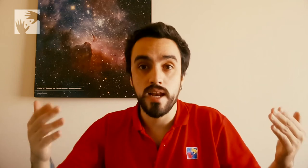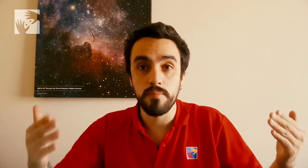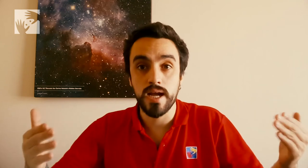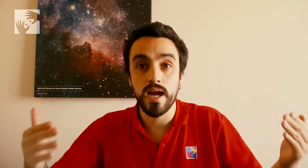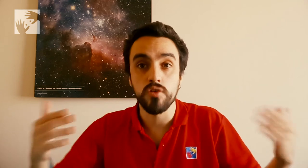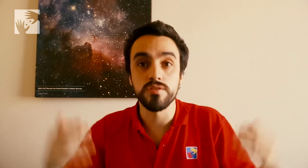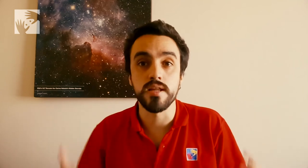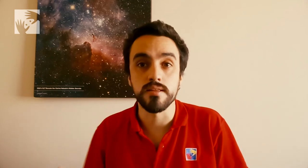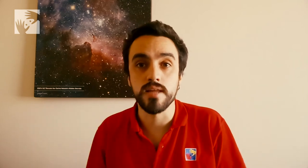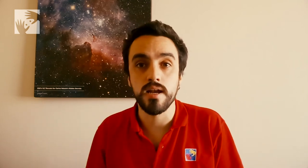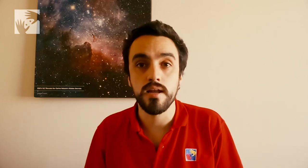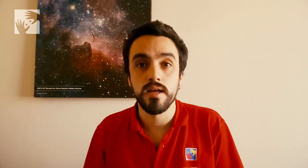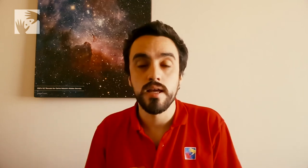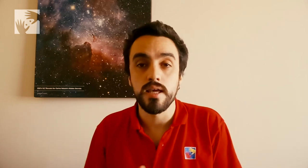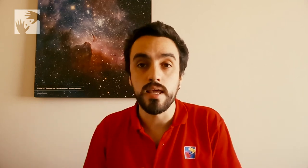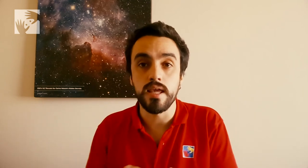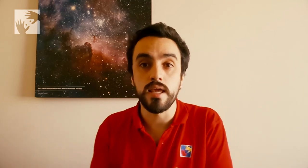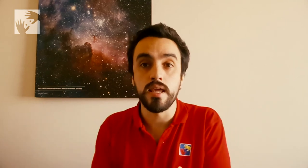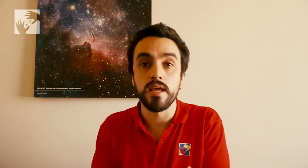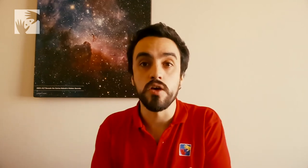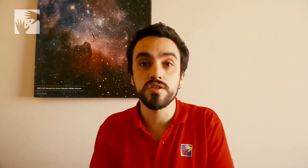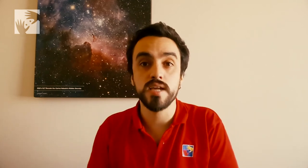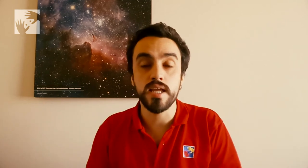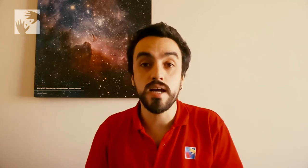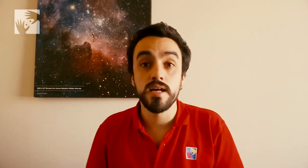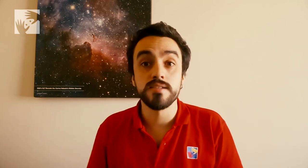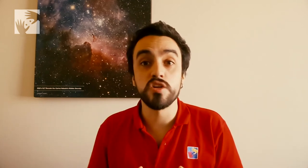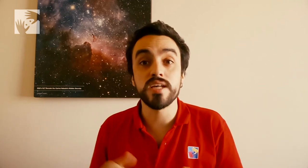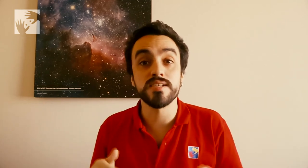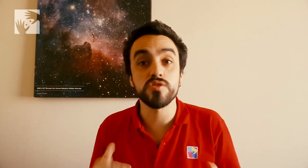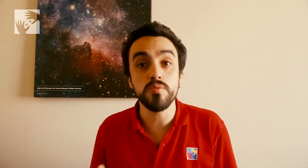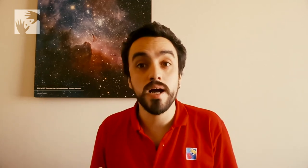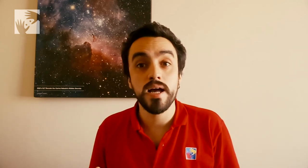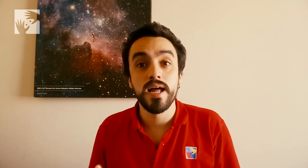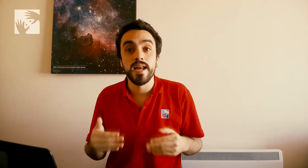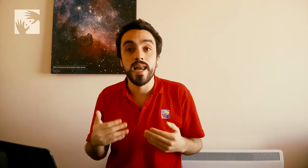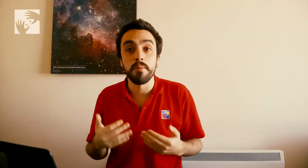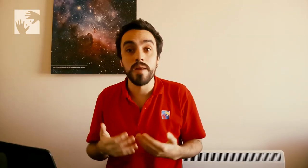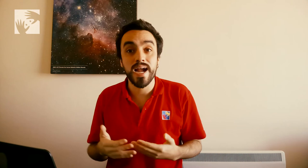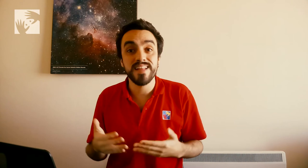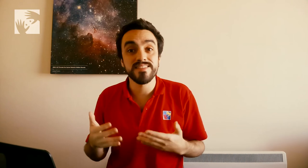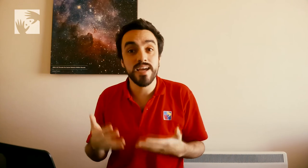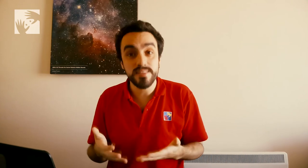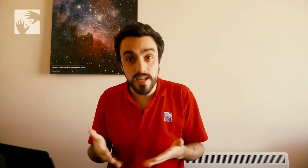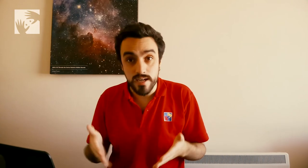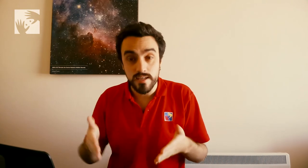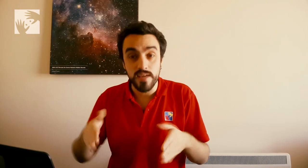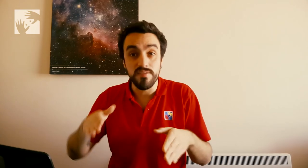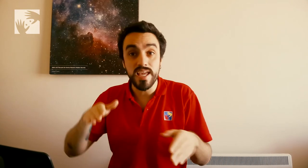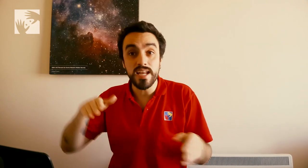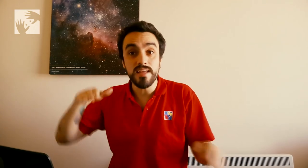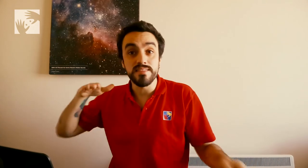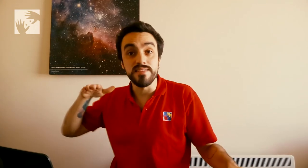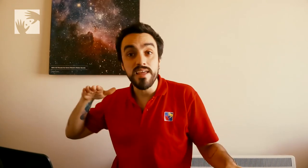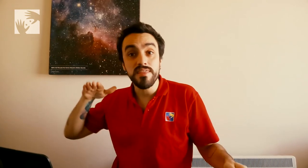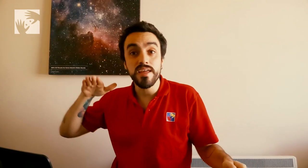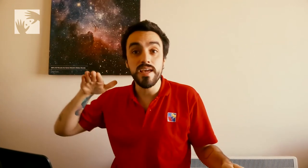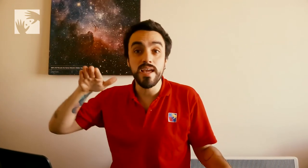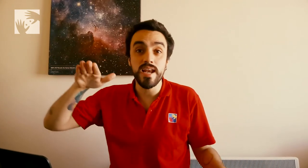la placa continental y oceánica, sino que se suma la placa antártica que viene desde el